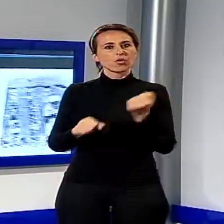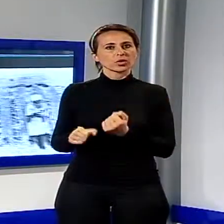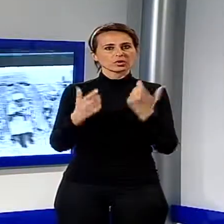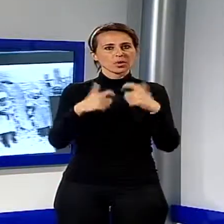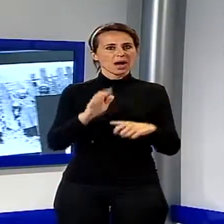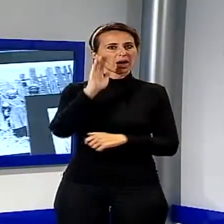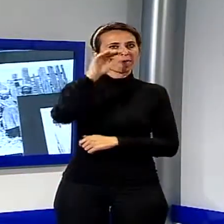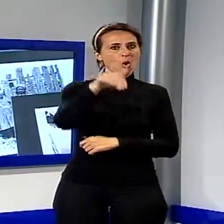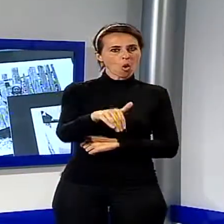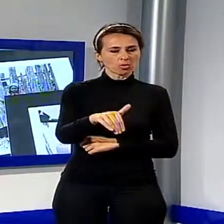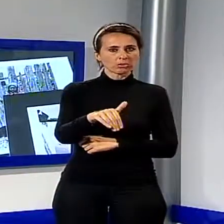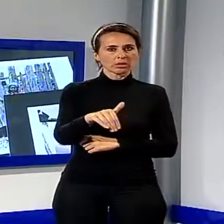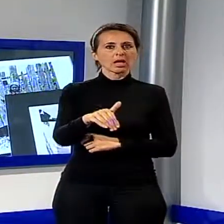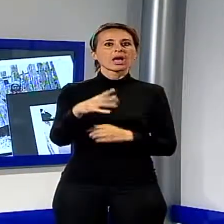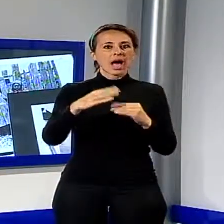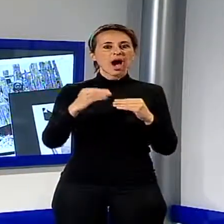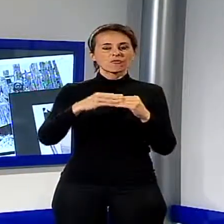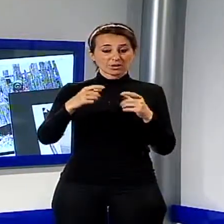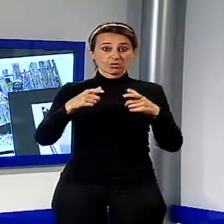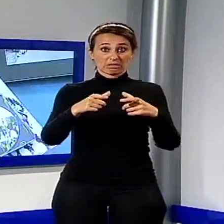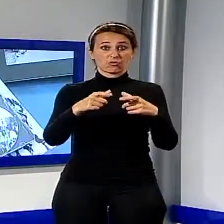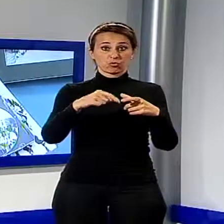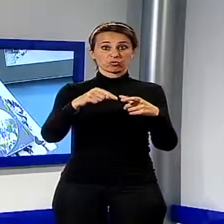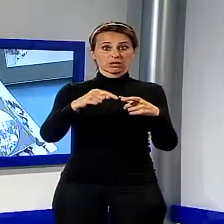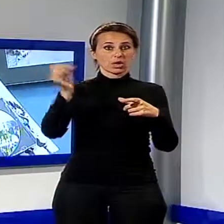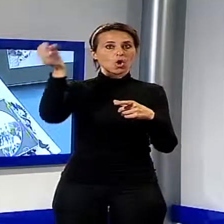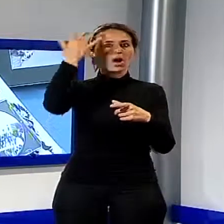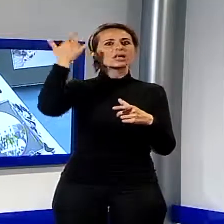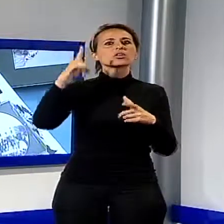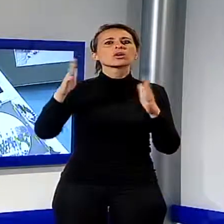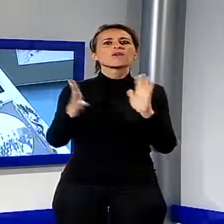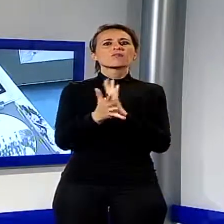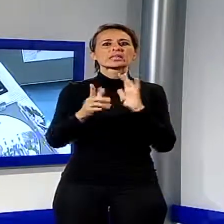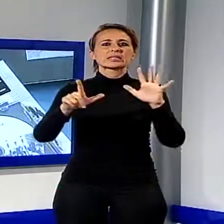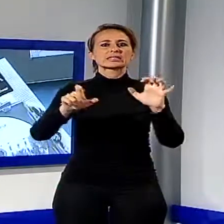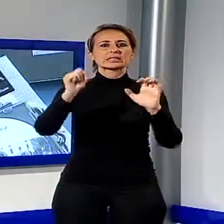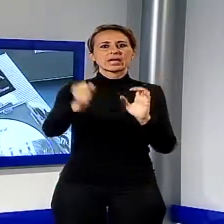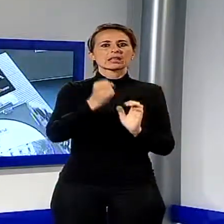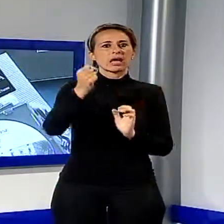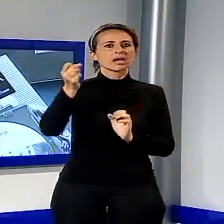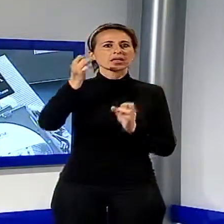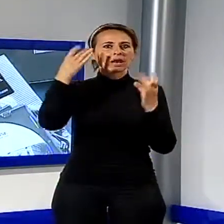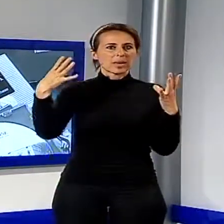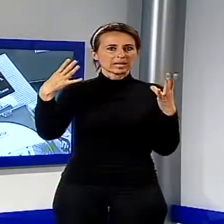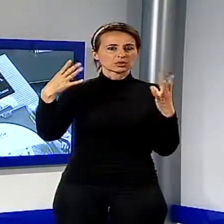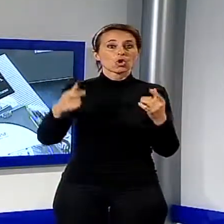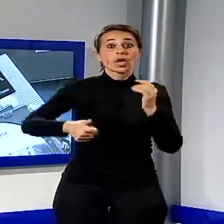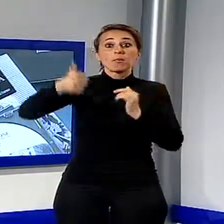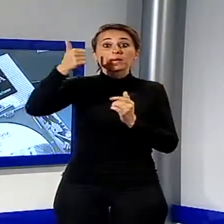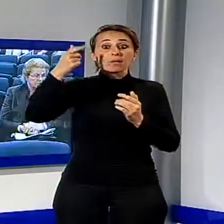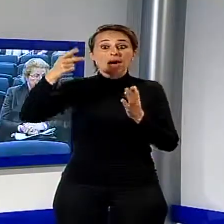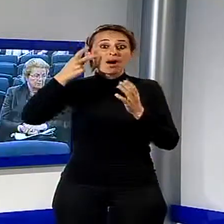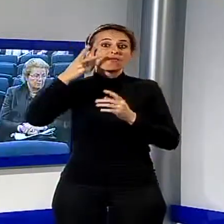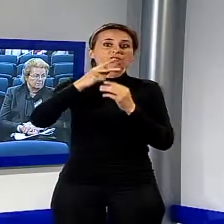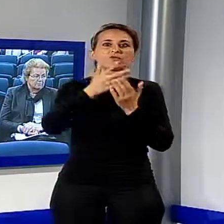editrice tra le righe libri ha realizzato il DVD in occasione dei 70 anni della liberazione, ha ospitato la prima visione pubblica.